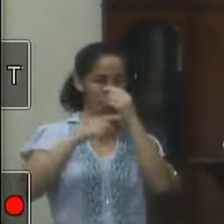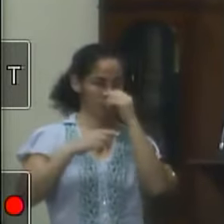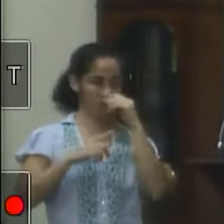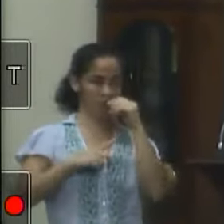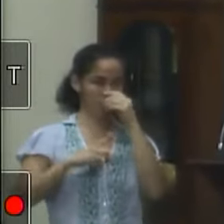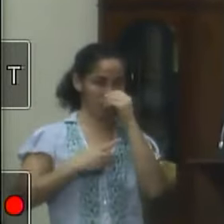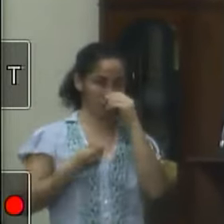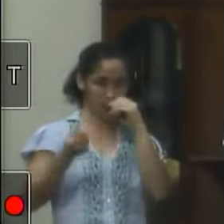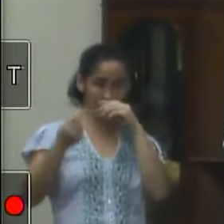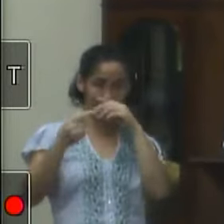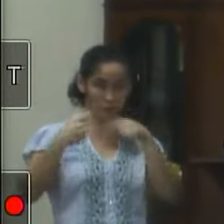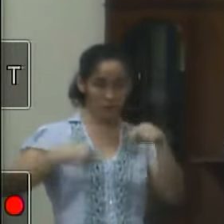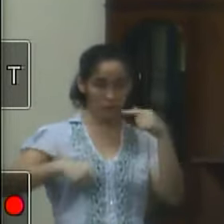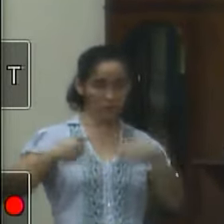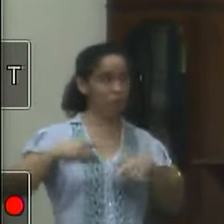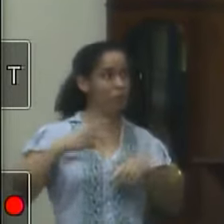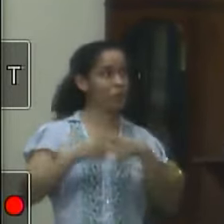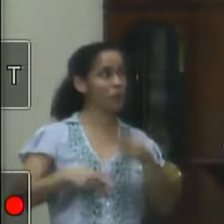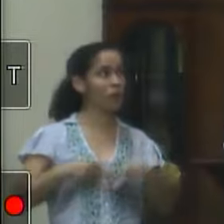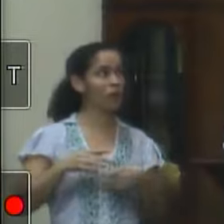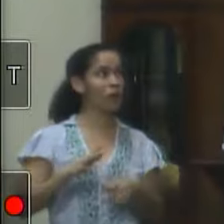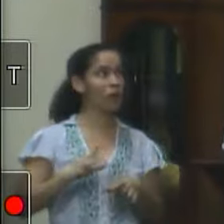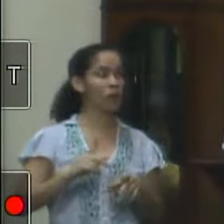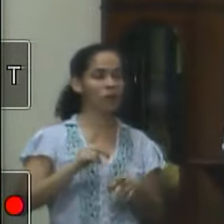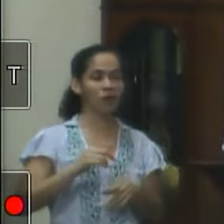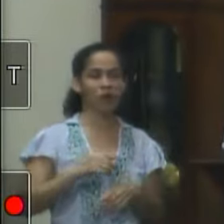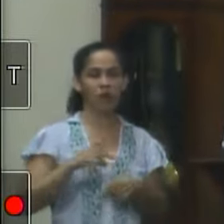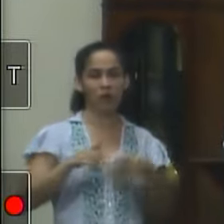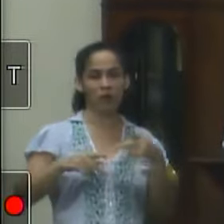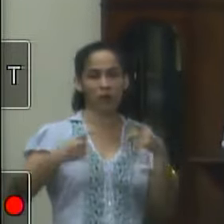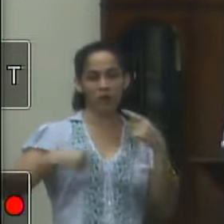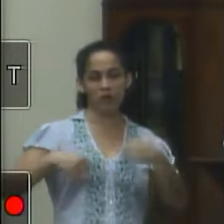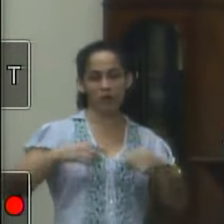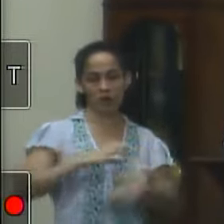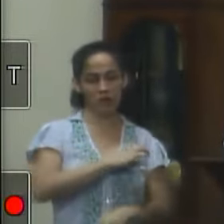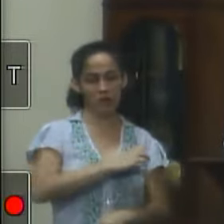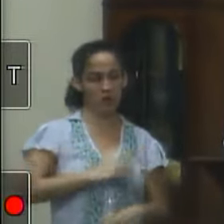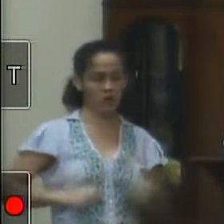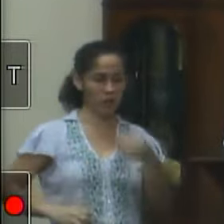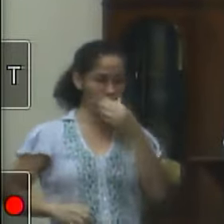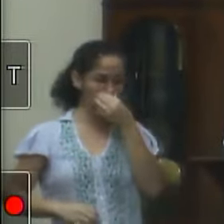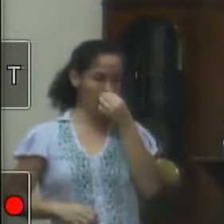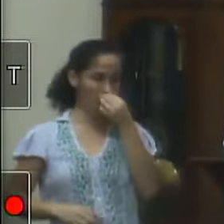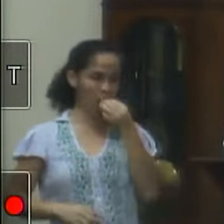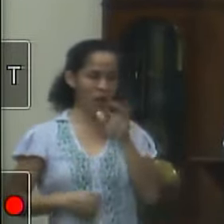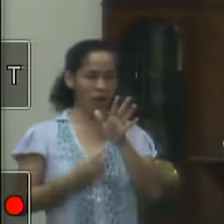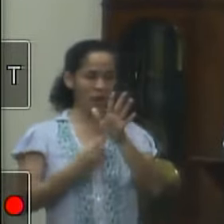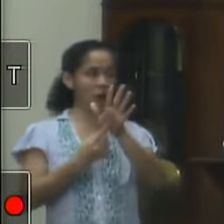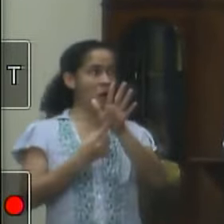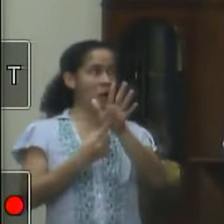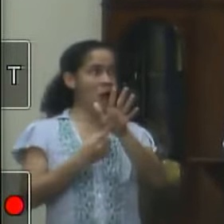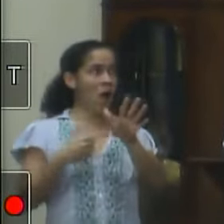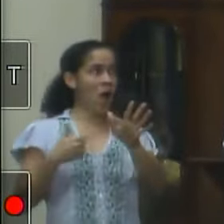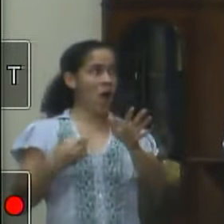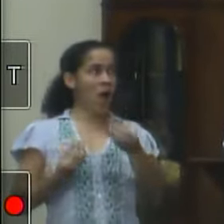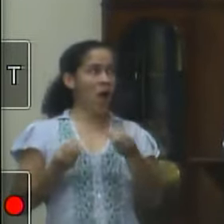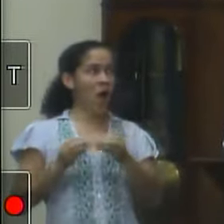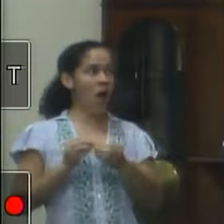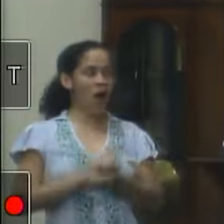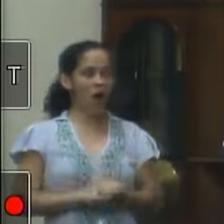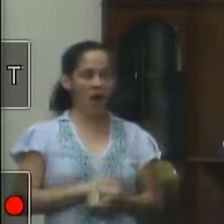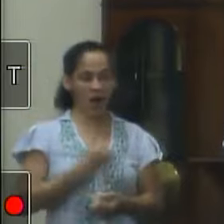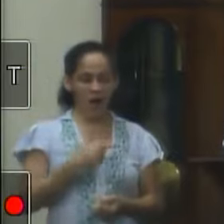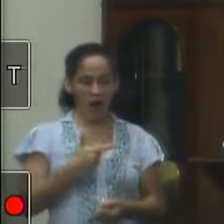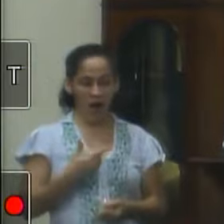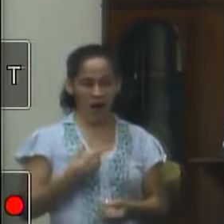temos que falar de política pública não é política de governo é política de estado então está aqui patrocina atleta mas eu não tenho como colocar você não